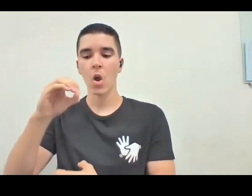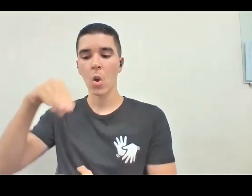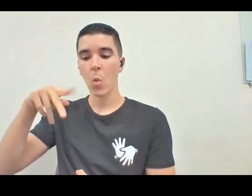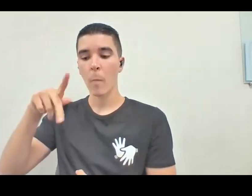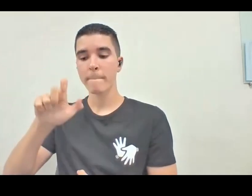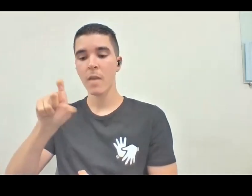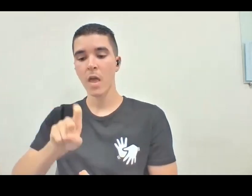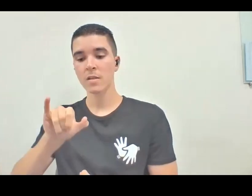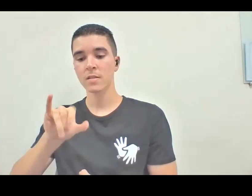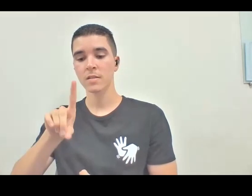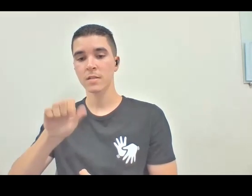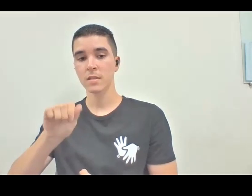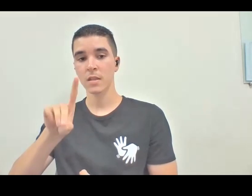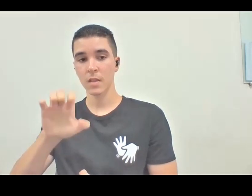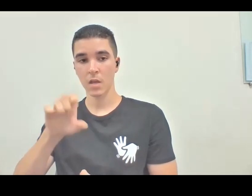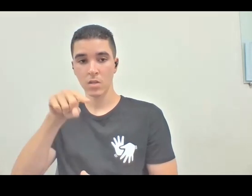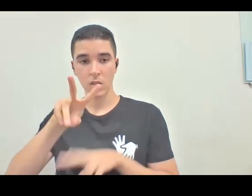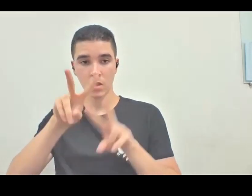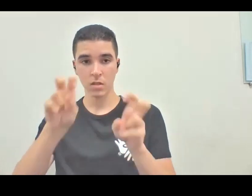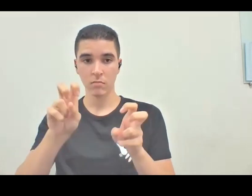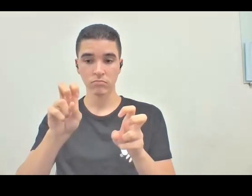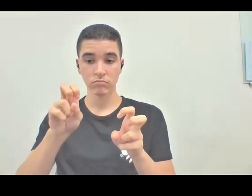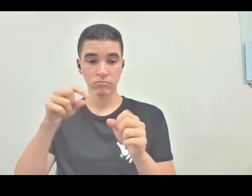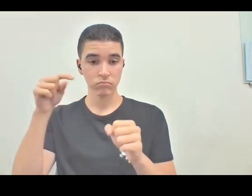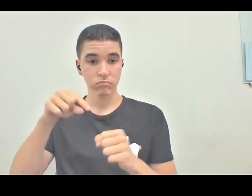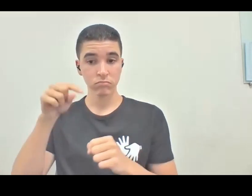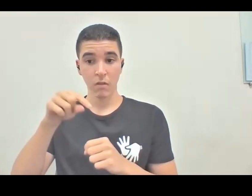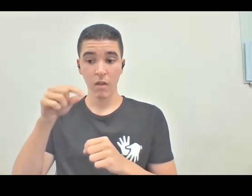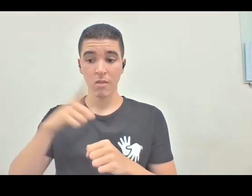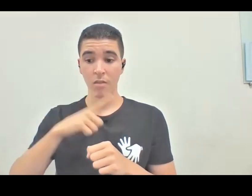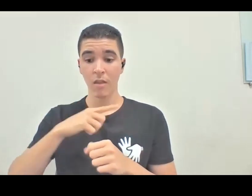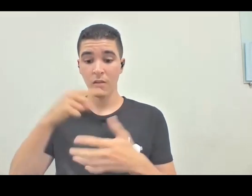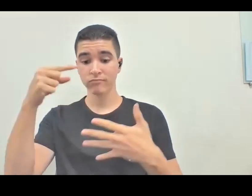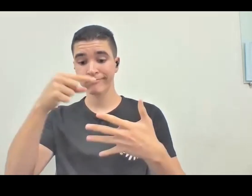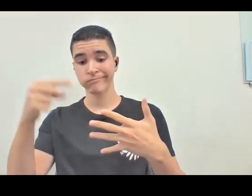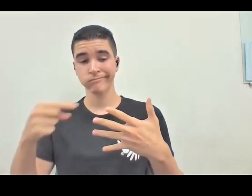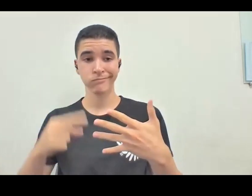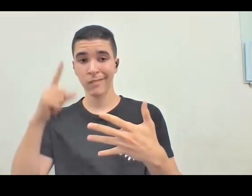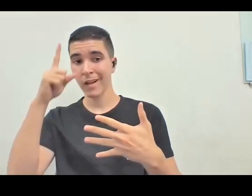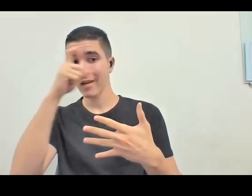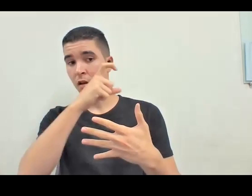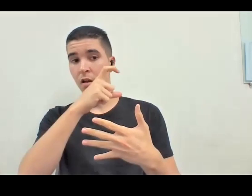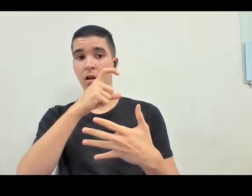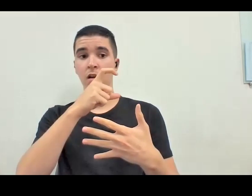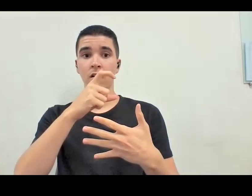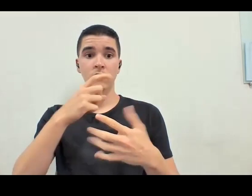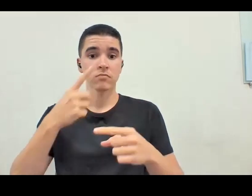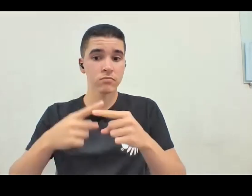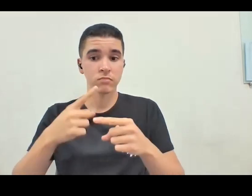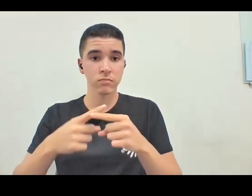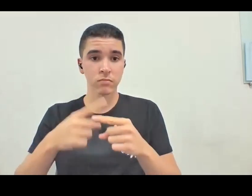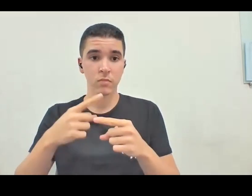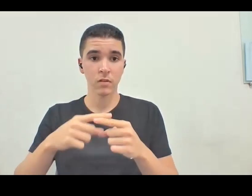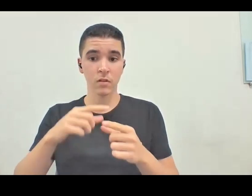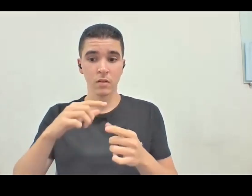que na visão da complexidade, é, esse desafio um pouco esse, esse pensamento de que o mundo é regular e